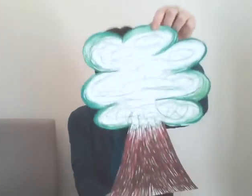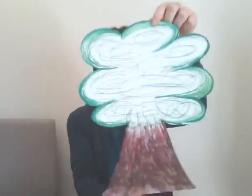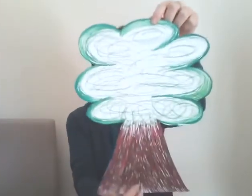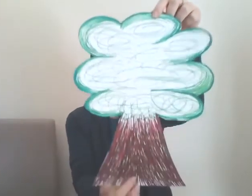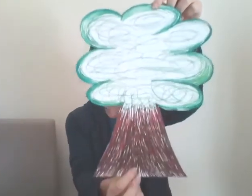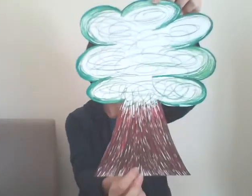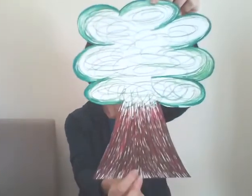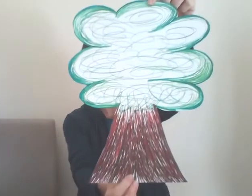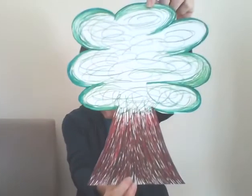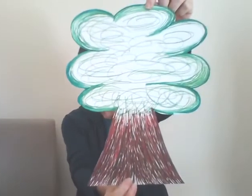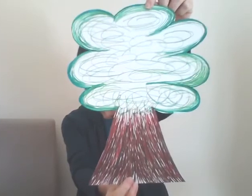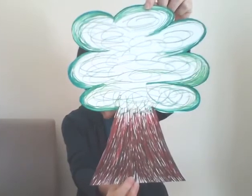Io l fatto così.